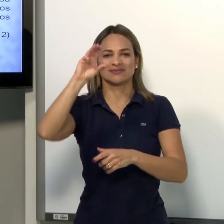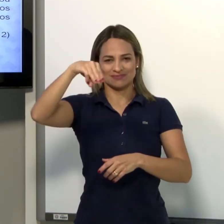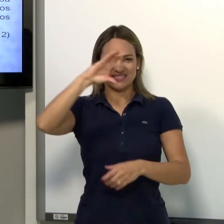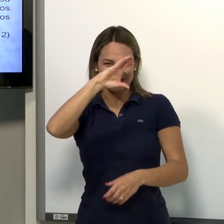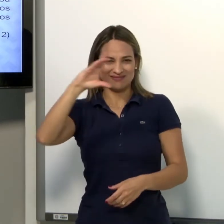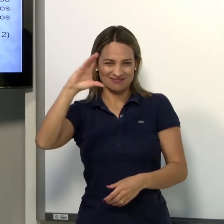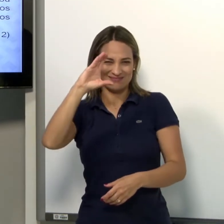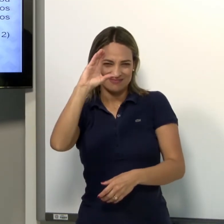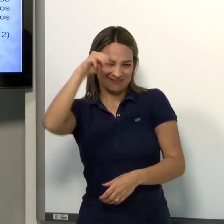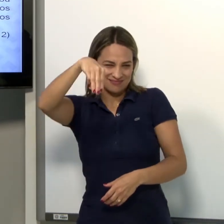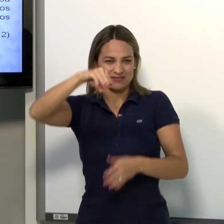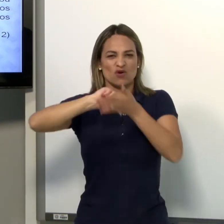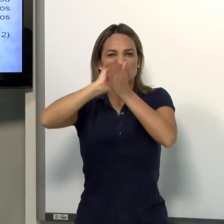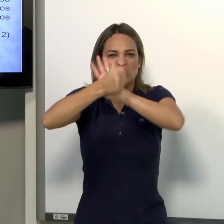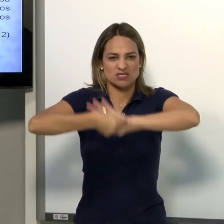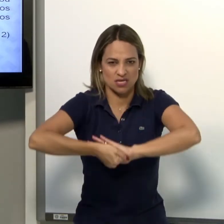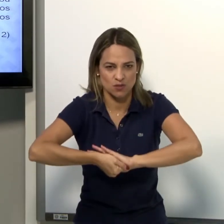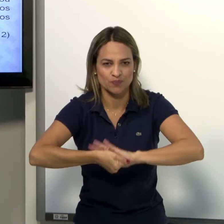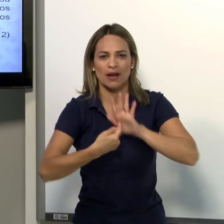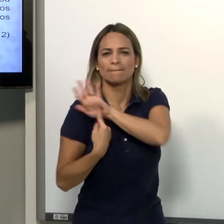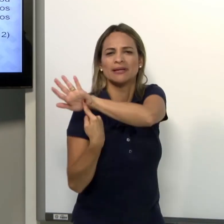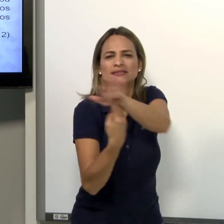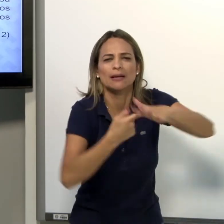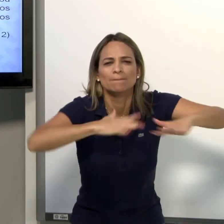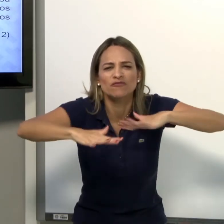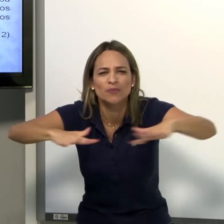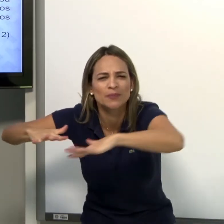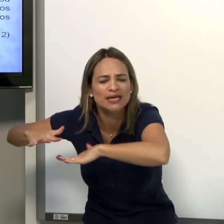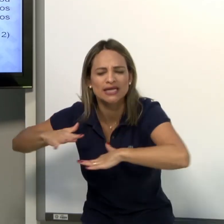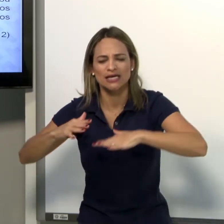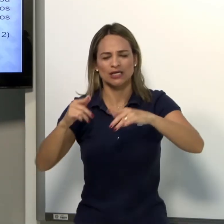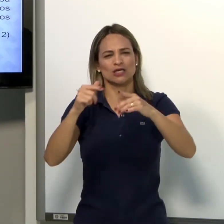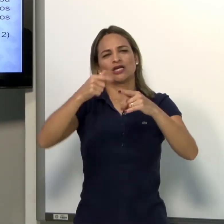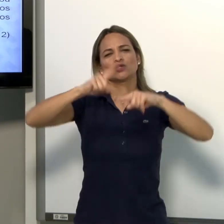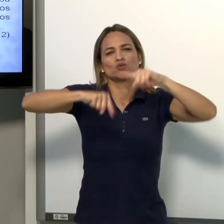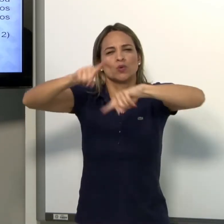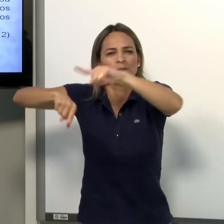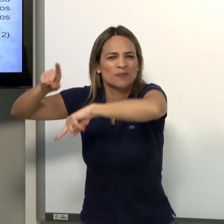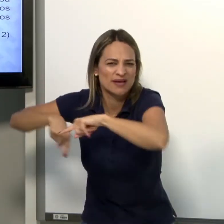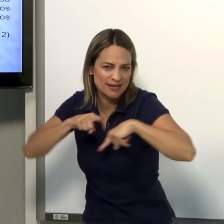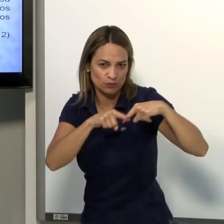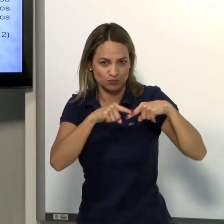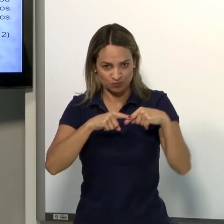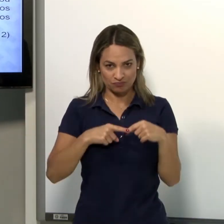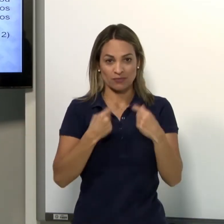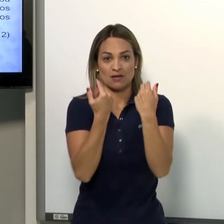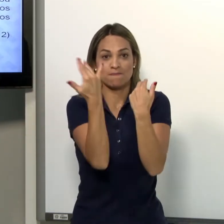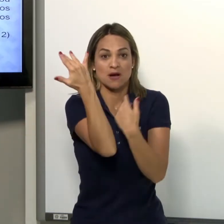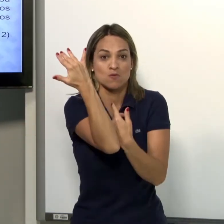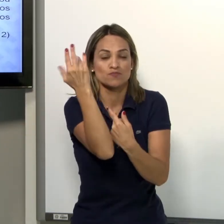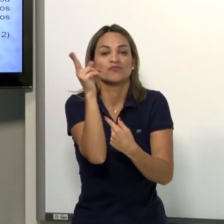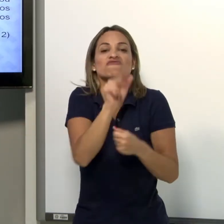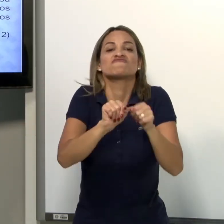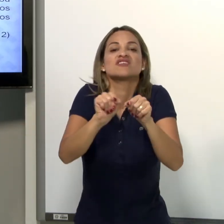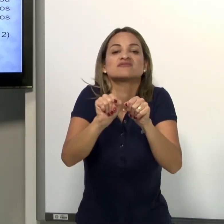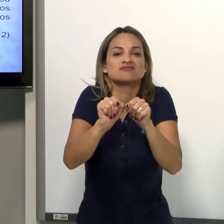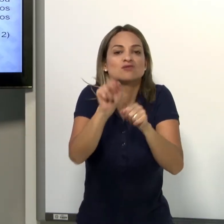A configuração de mão representa o movimento do instrumento ou a função da mão.